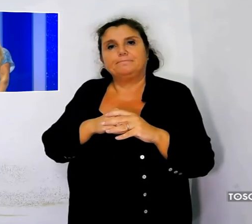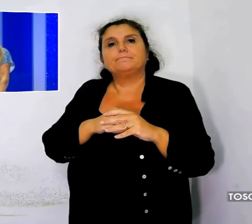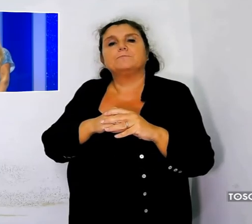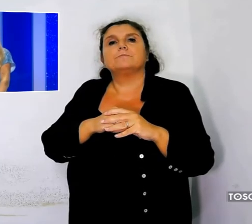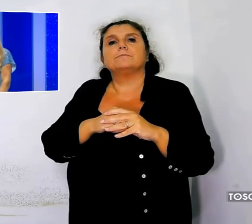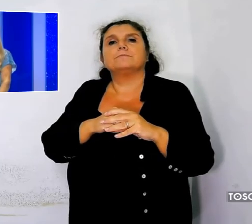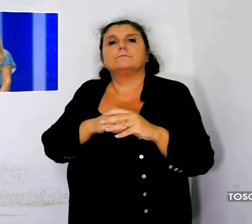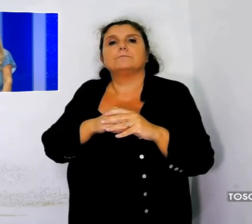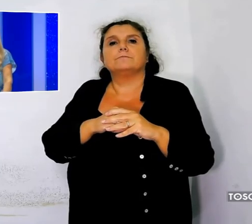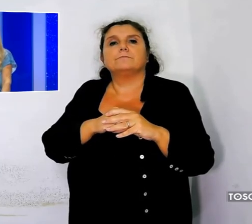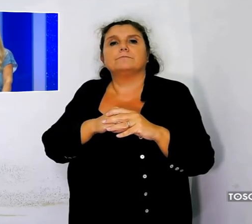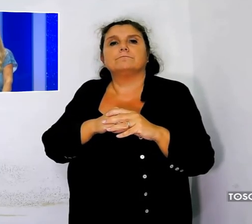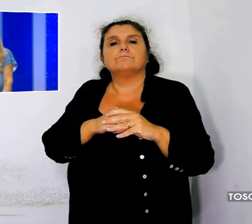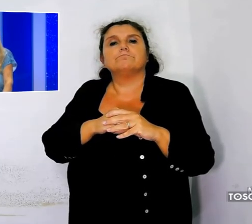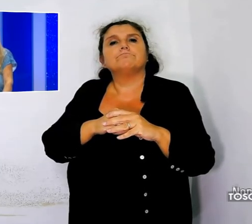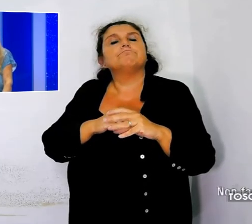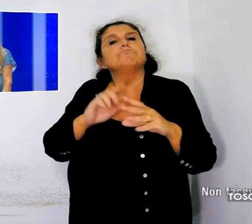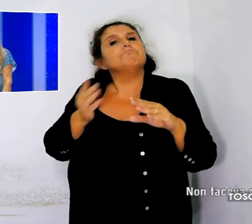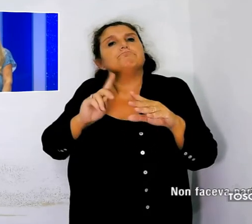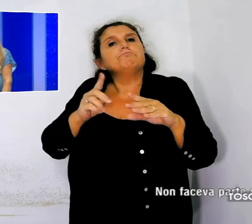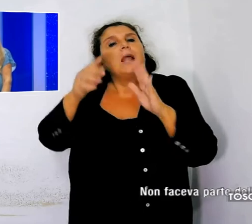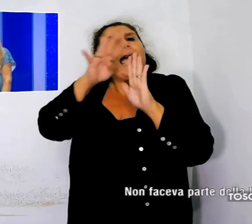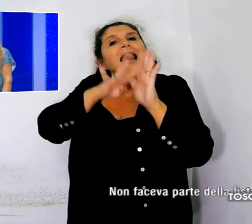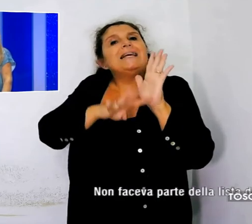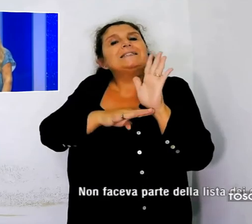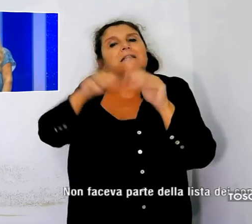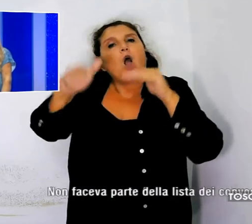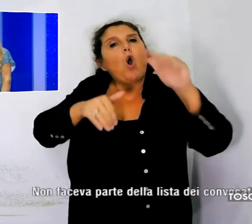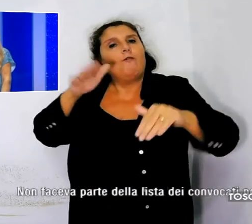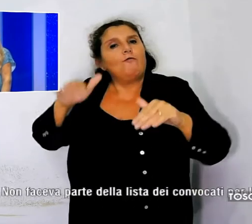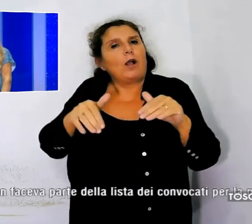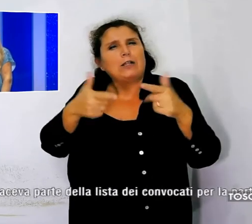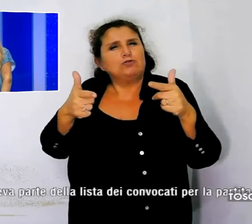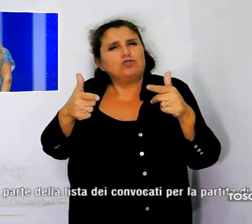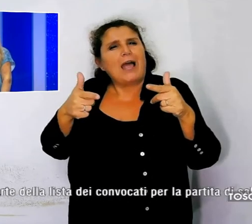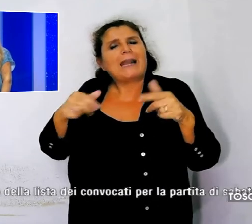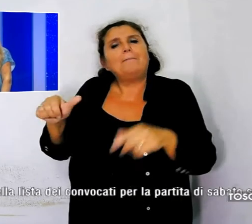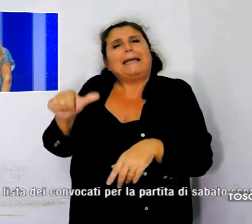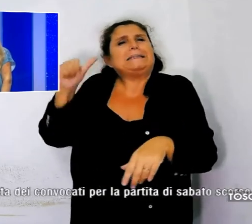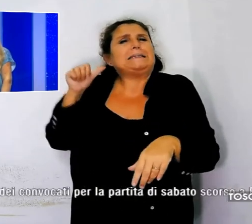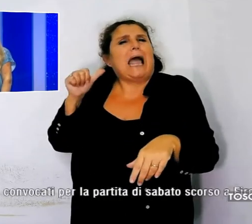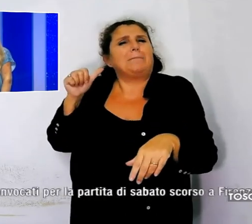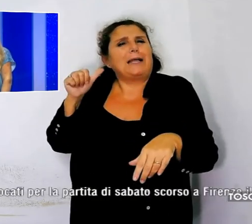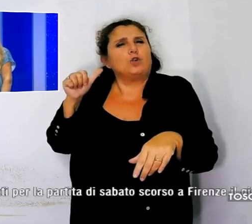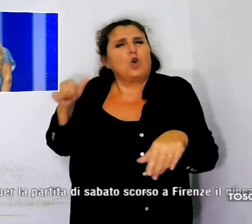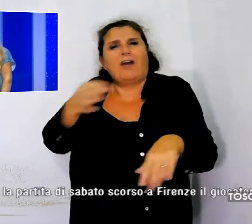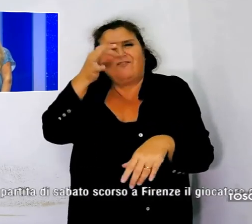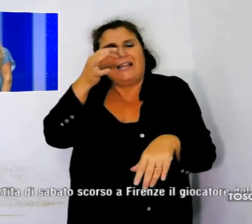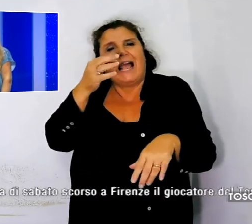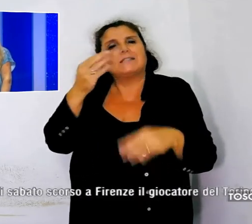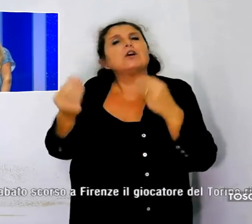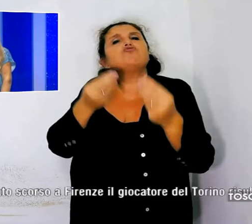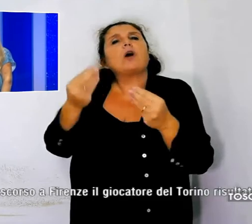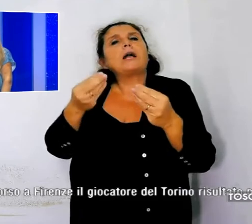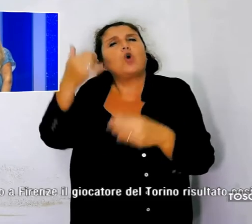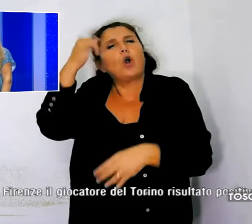E non faceva parte della lista dei convocati per la partita di sabato scorso a Firenze il giocatore del Torino,